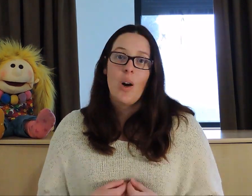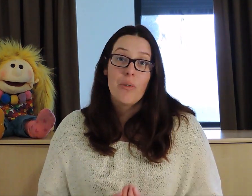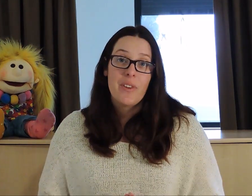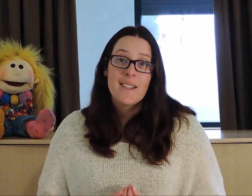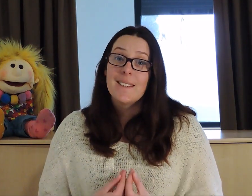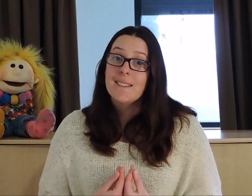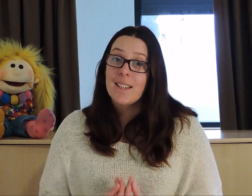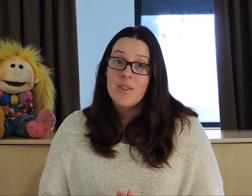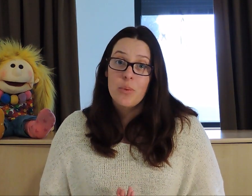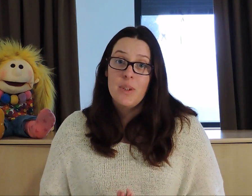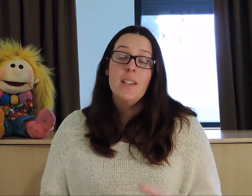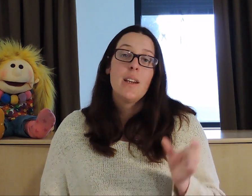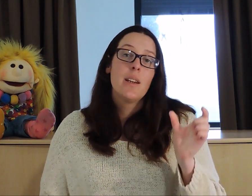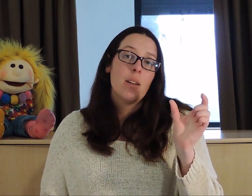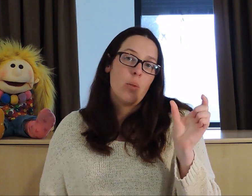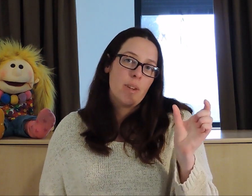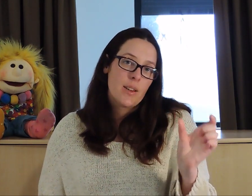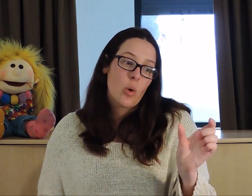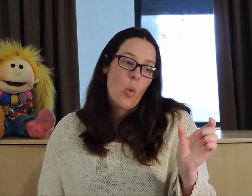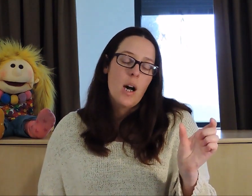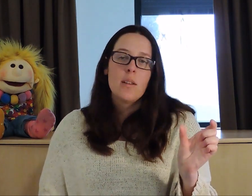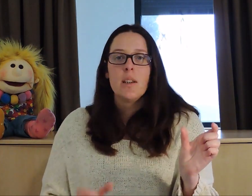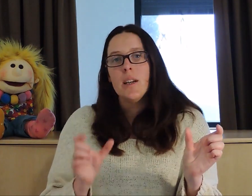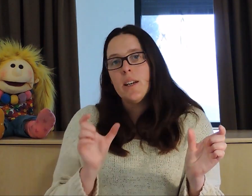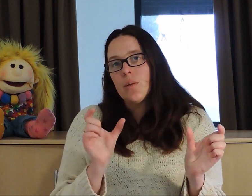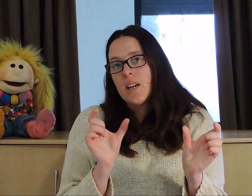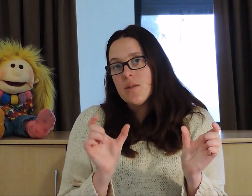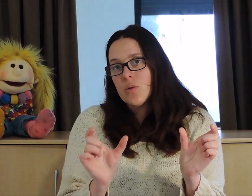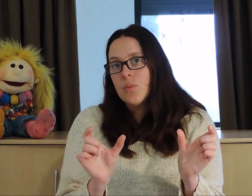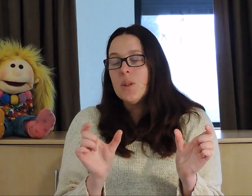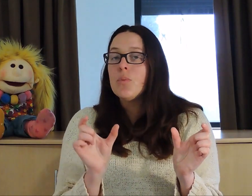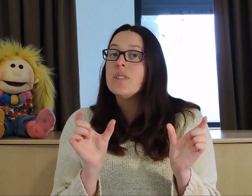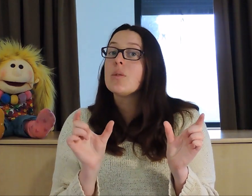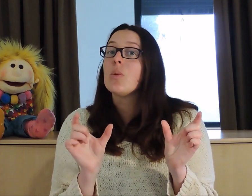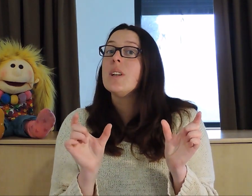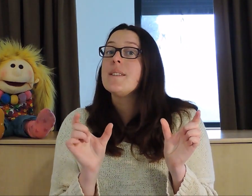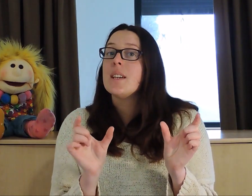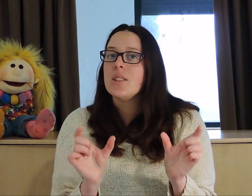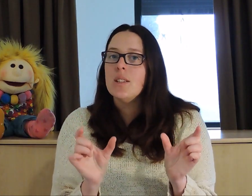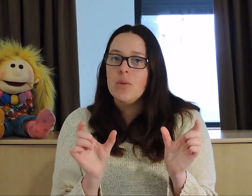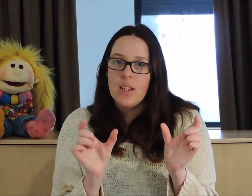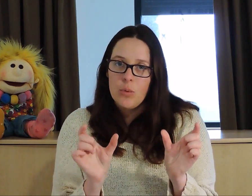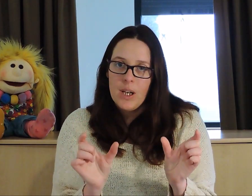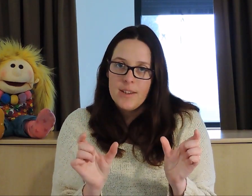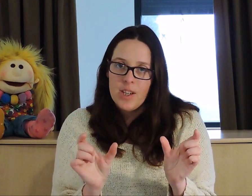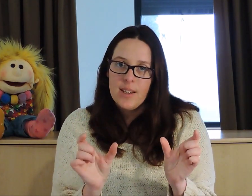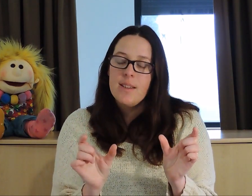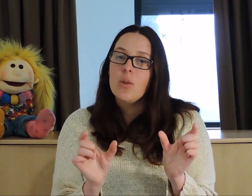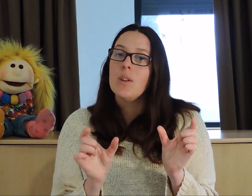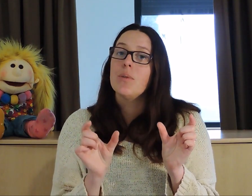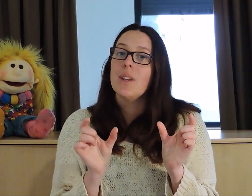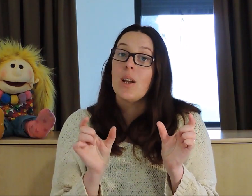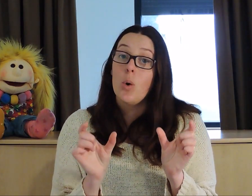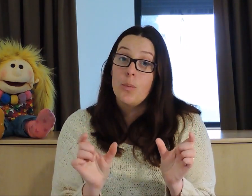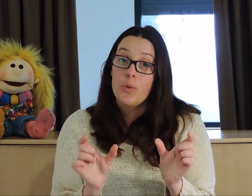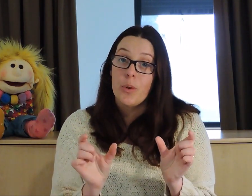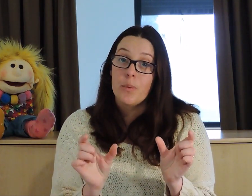En fait, trisomie, on a 3 et on a zomie, puisqu'il s'agit d'une anomalie génétique au niveau des chromosomes.